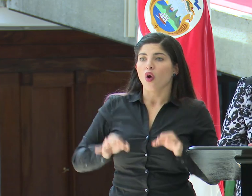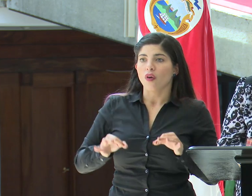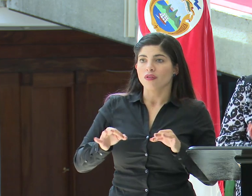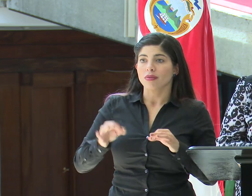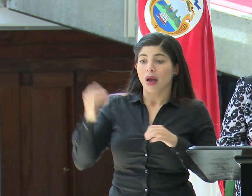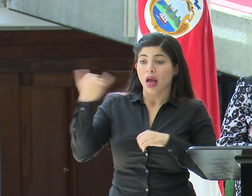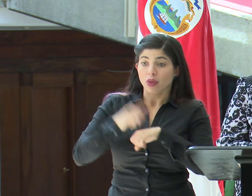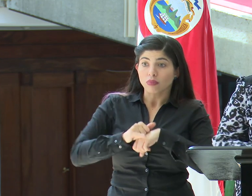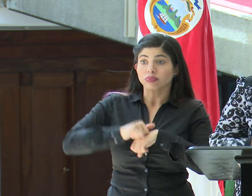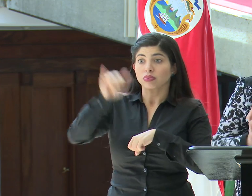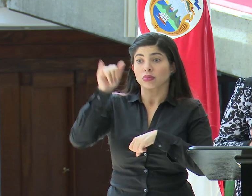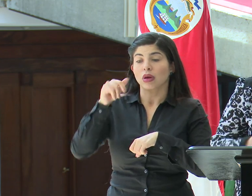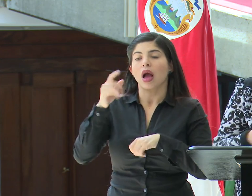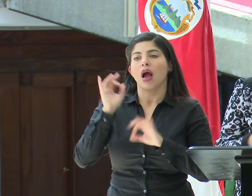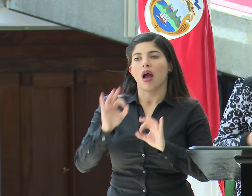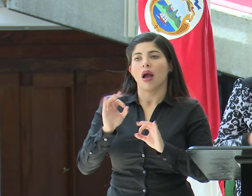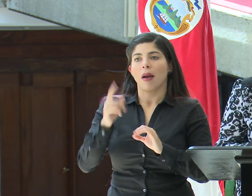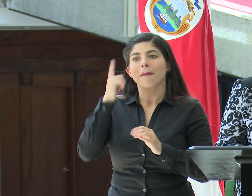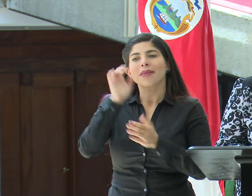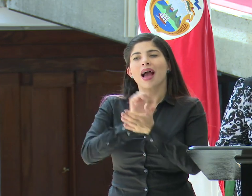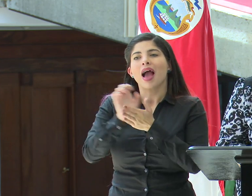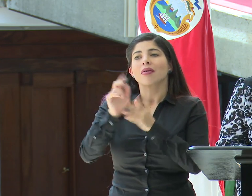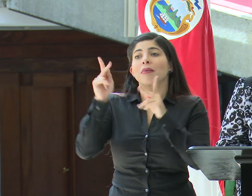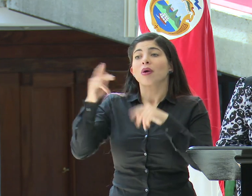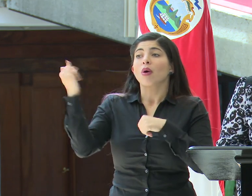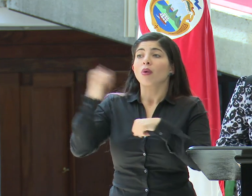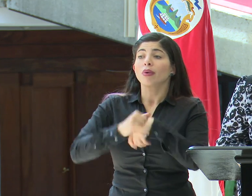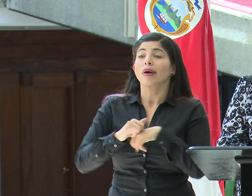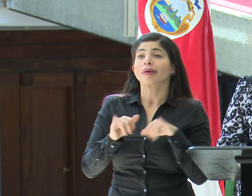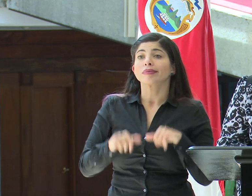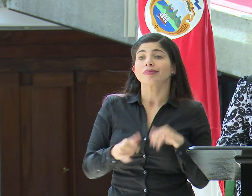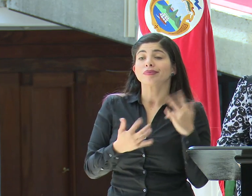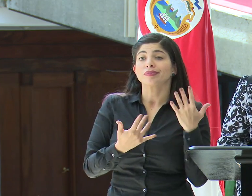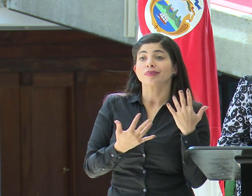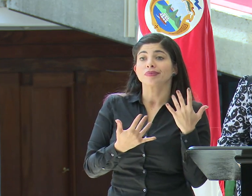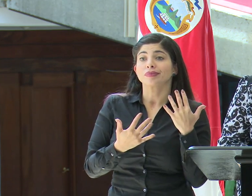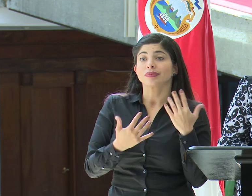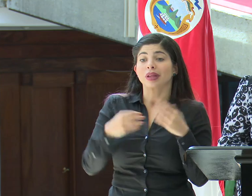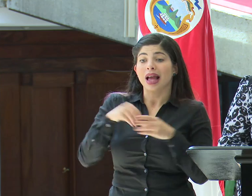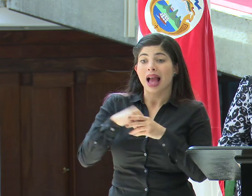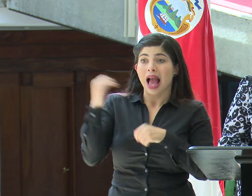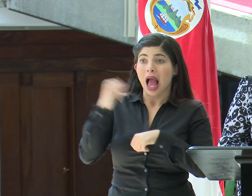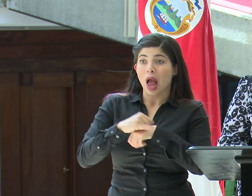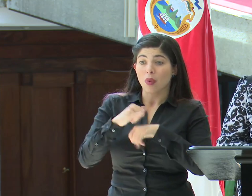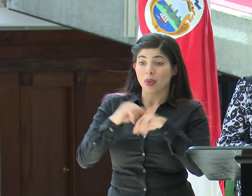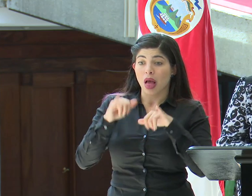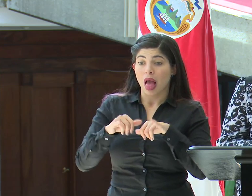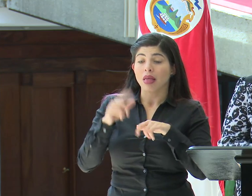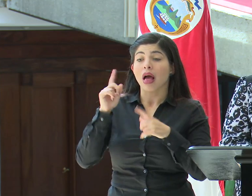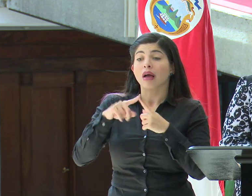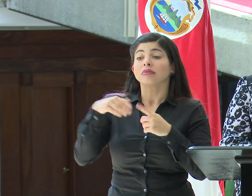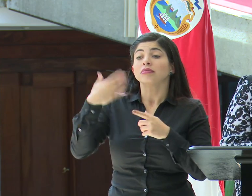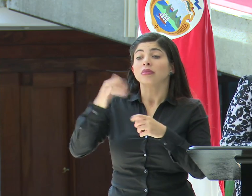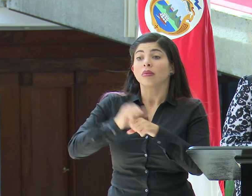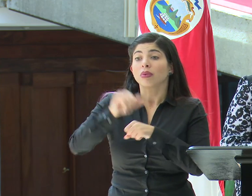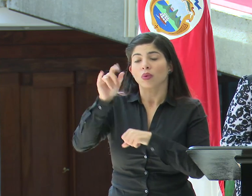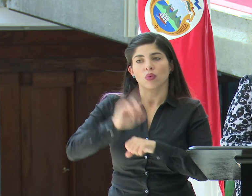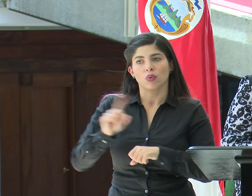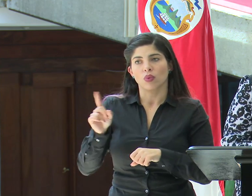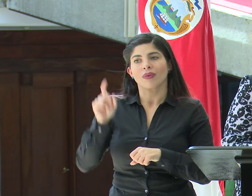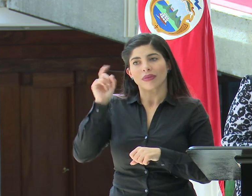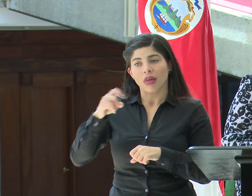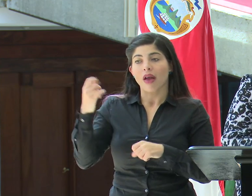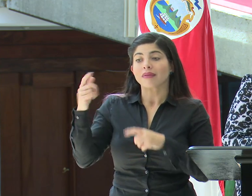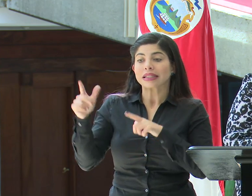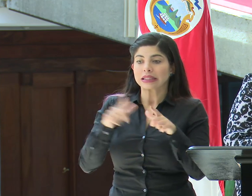importante para evitar que las personas se queden dentro de los aeropuertos en tránsito. Así que la medida que se está